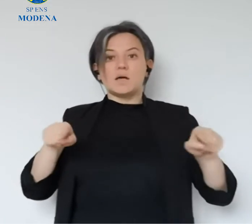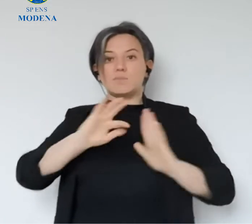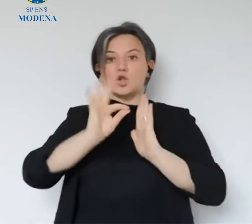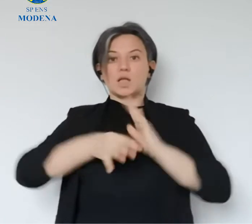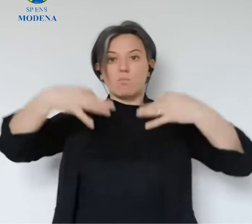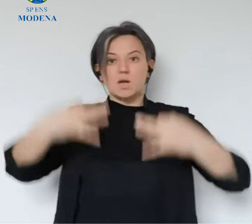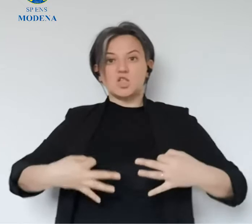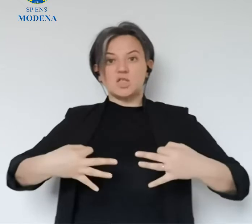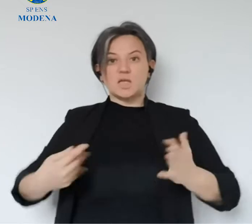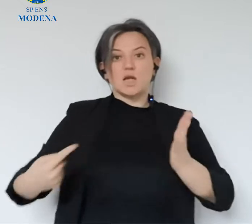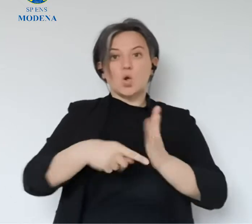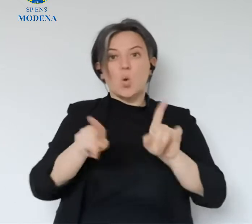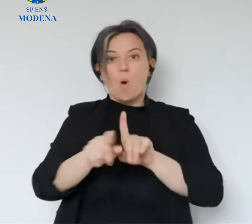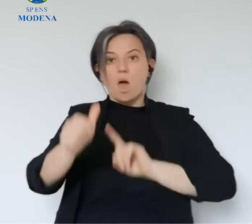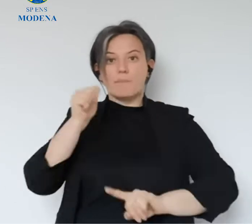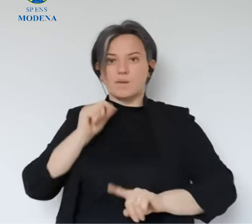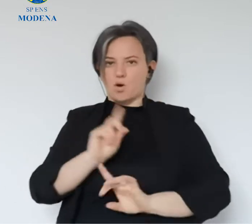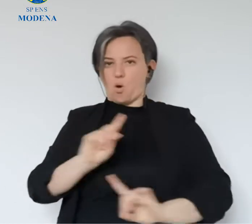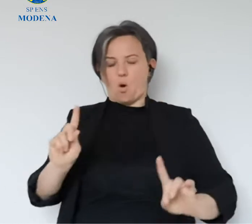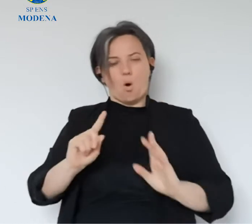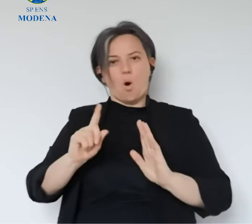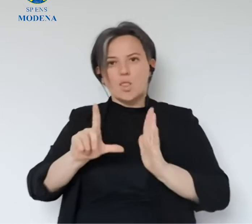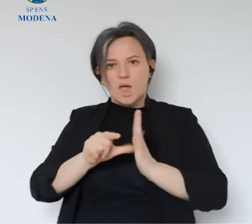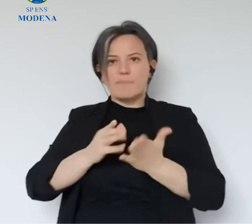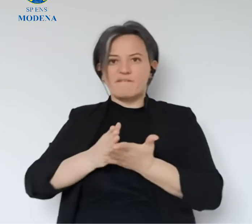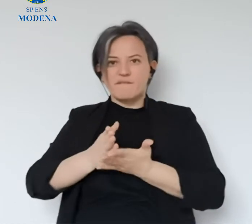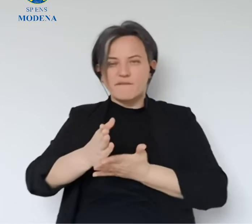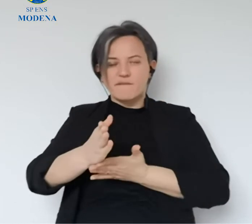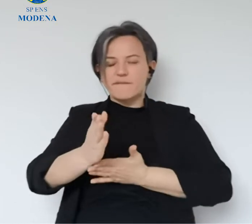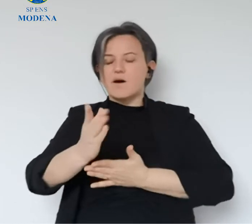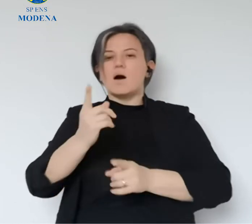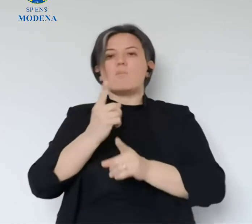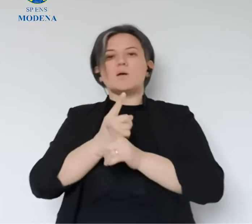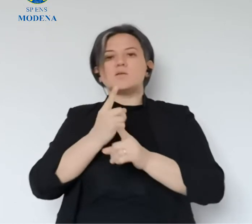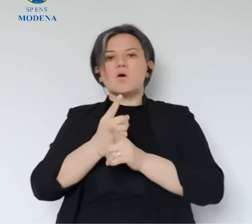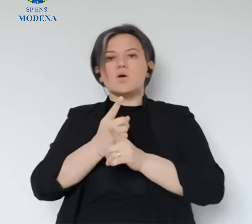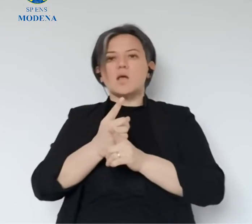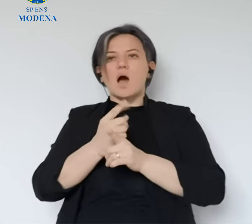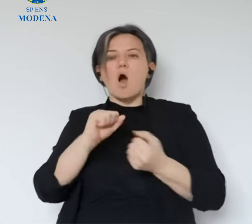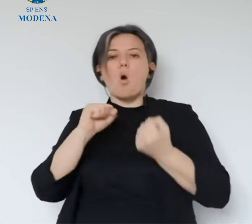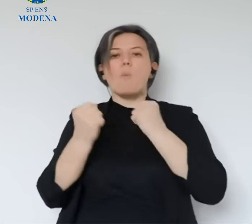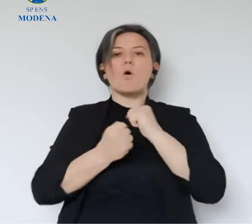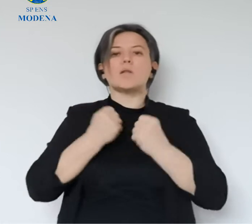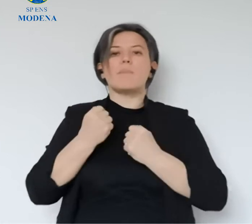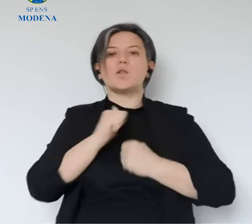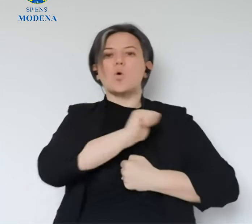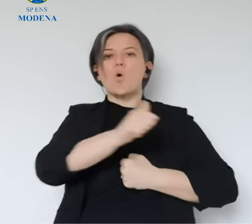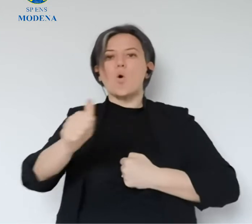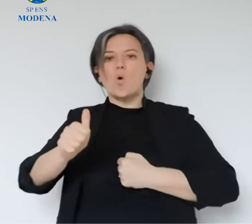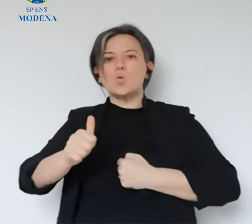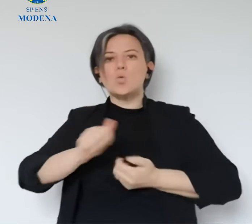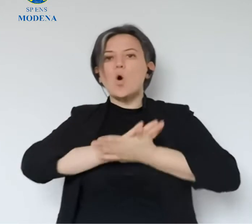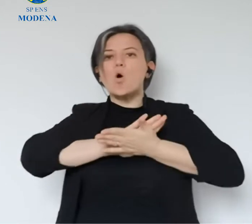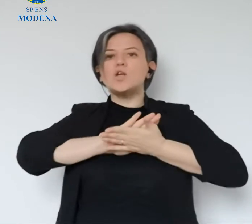che a una data precisa il giorno dopo sia tutto come prima, non lo sarà, non lo sarà per diverso tempo, ci aspettano